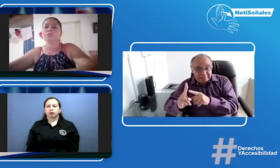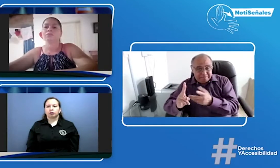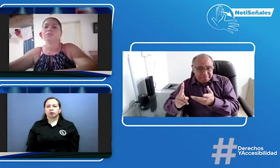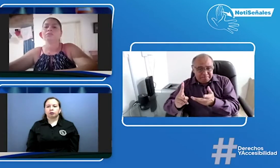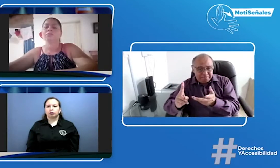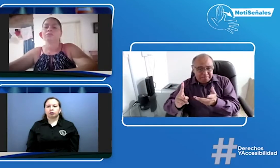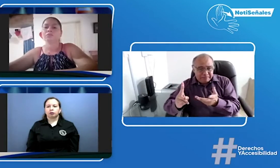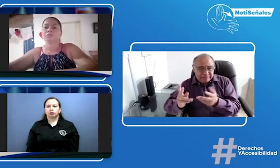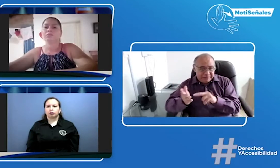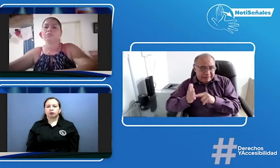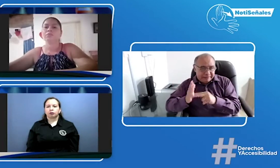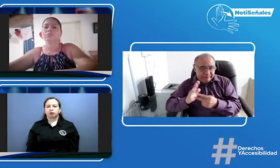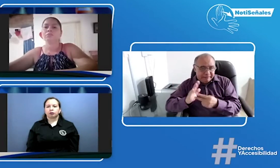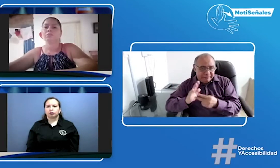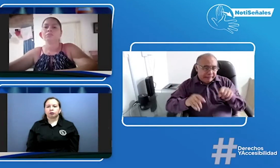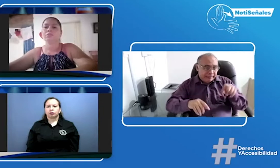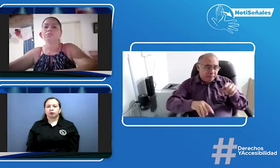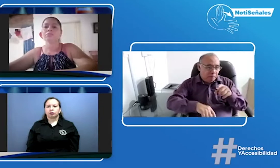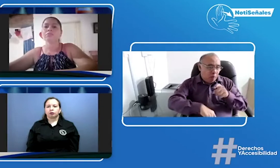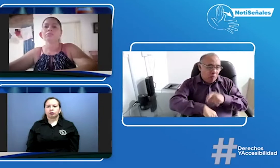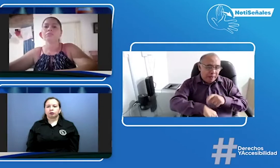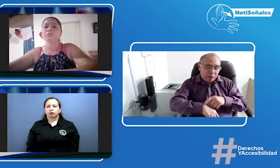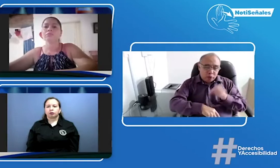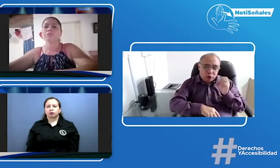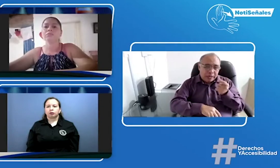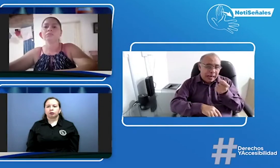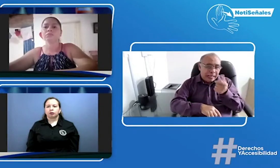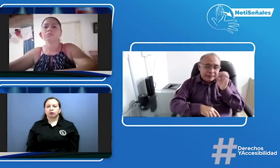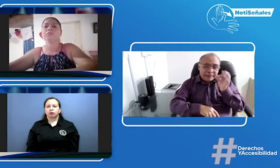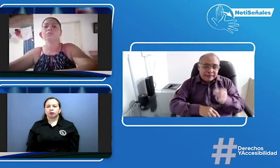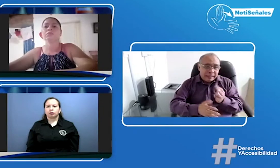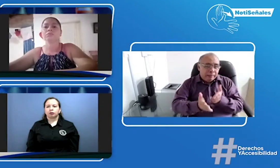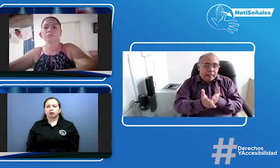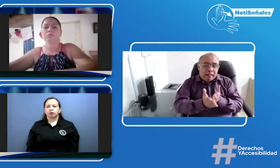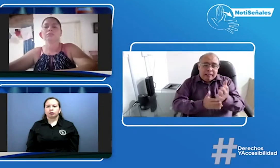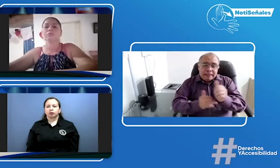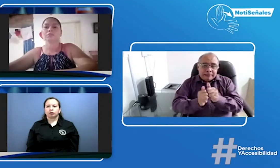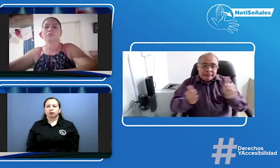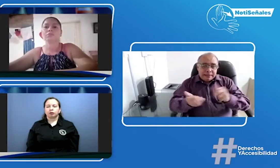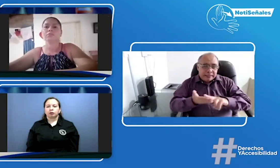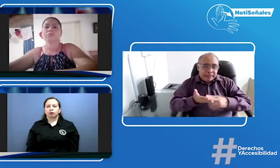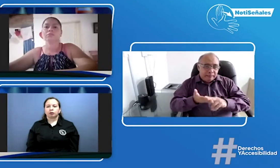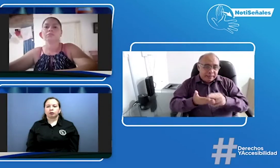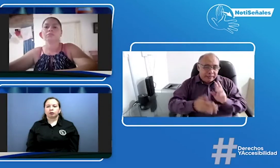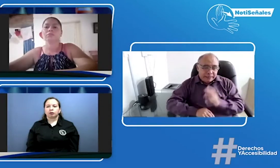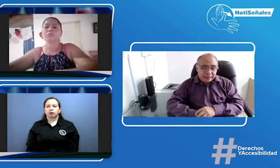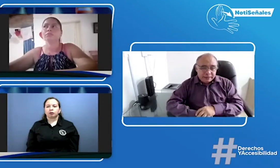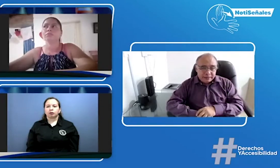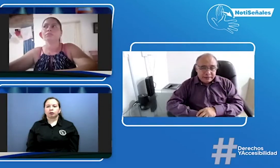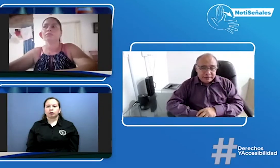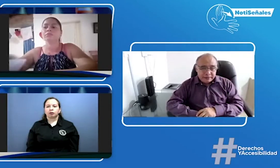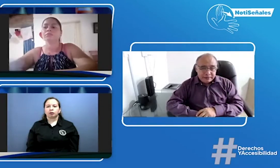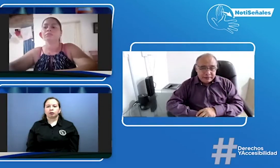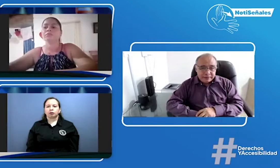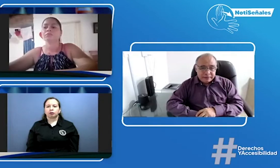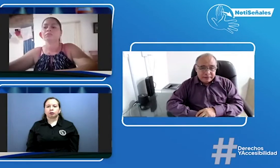para otro curso y se desatendería alguien el que estaba antes digamos que continuarían igual sin